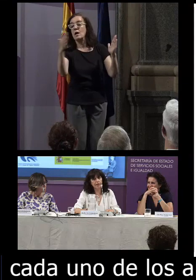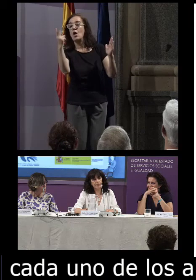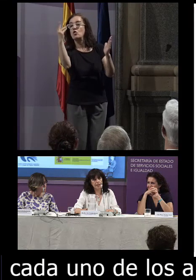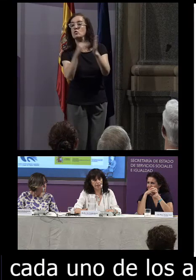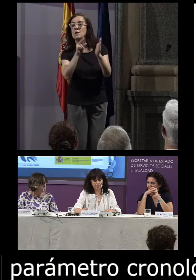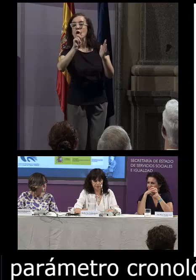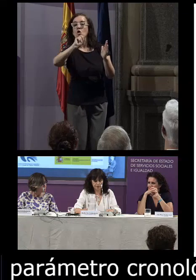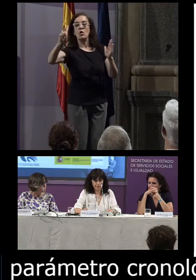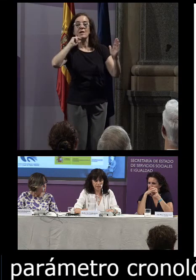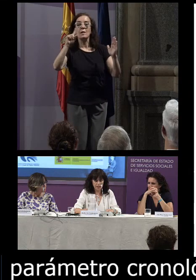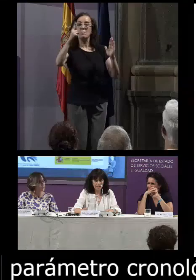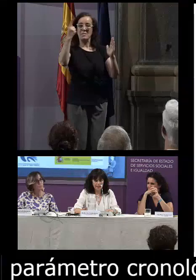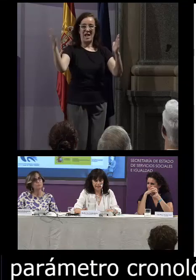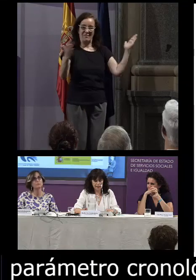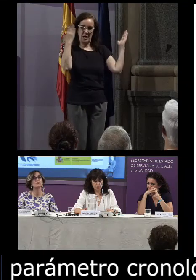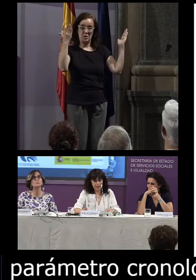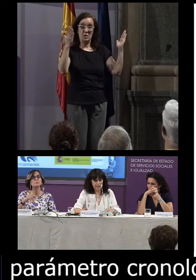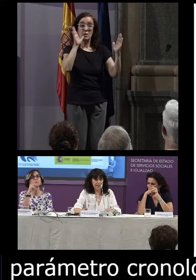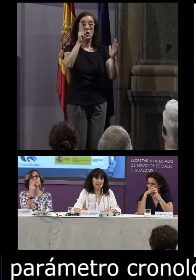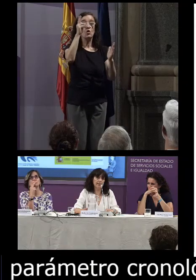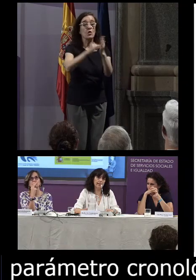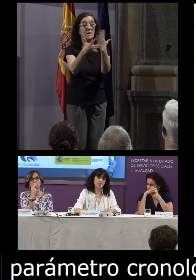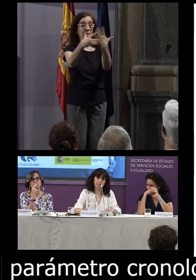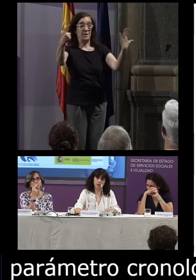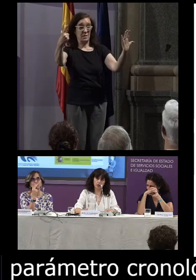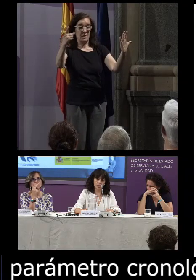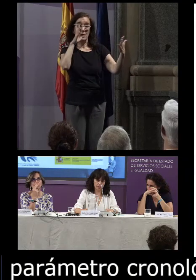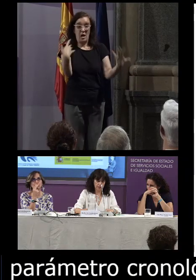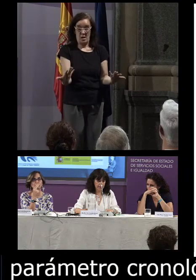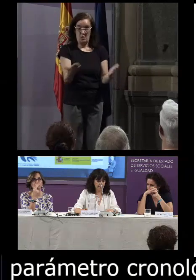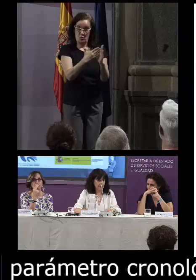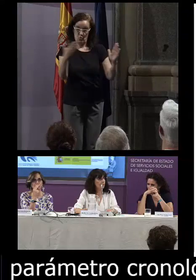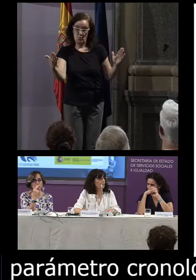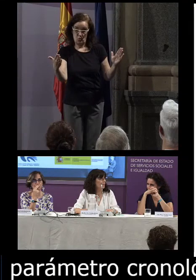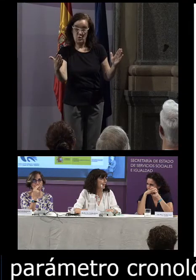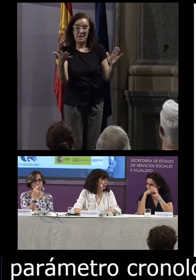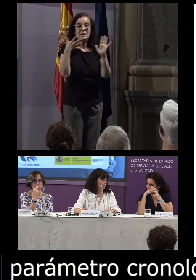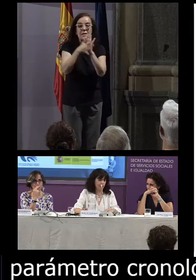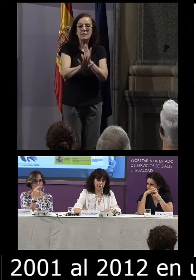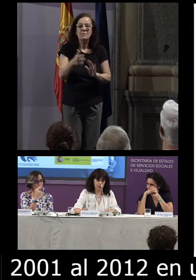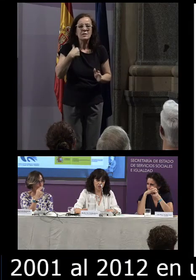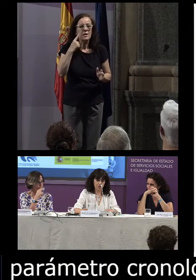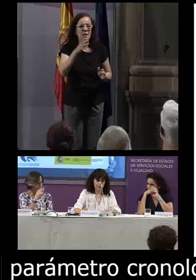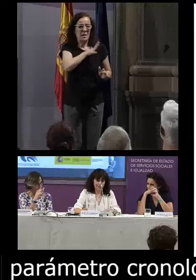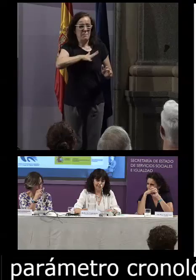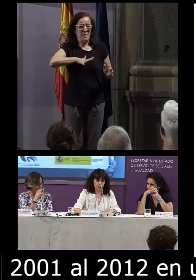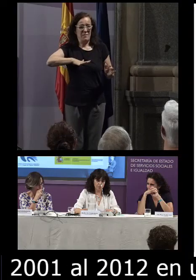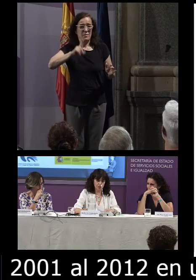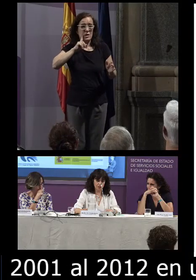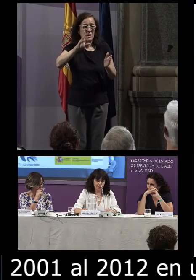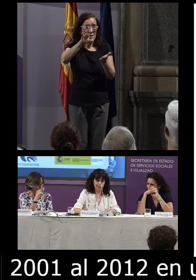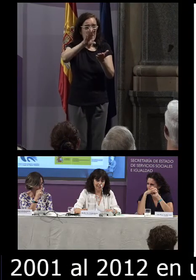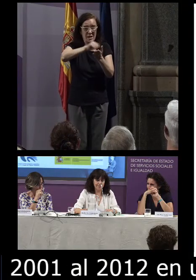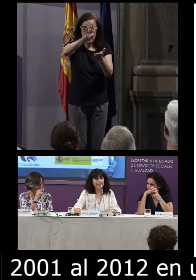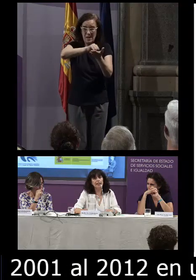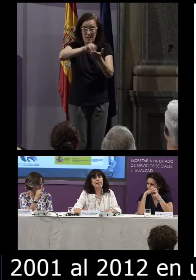una primera fase y hasta 2016 en el momento actual es decir tenemos previsto que el corpus